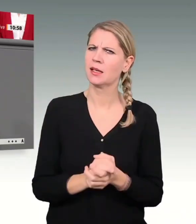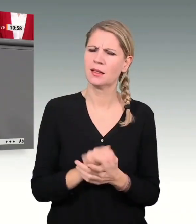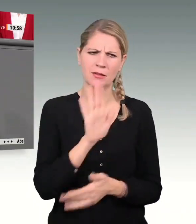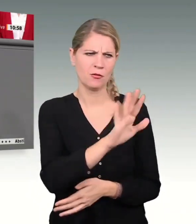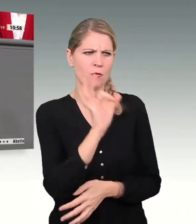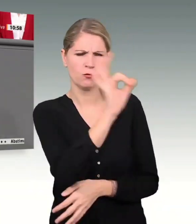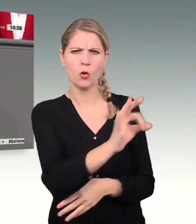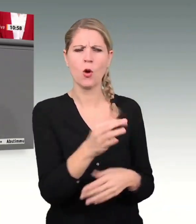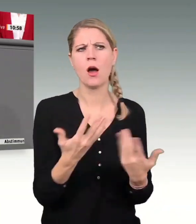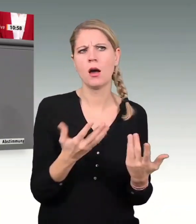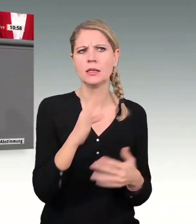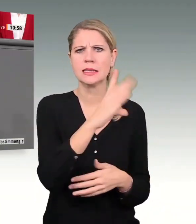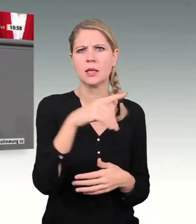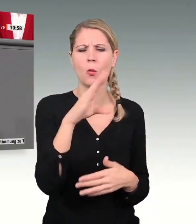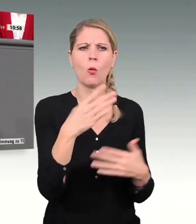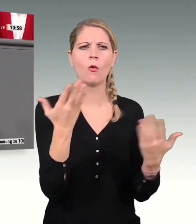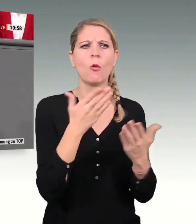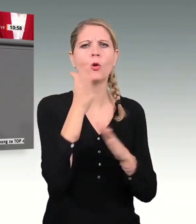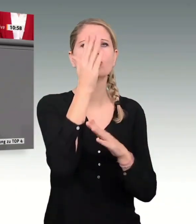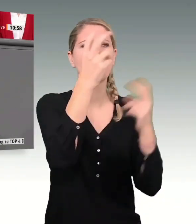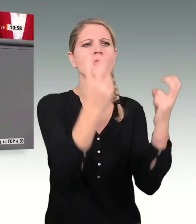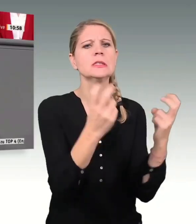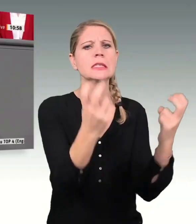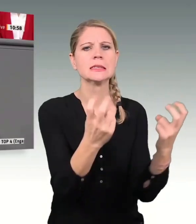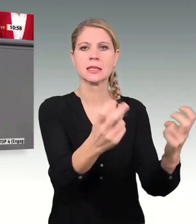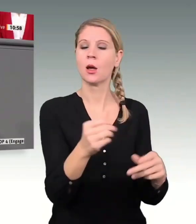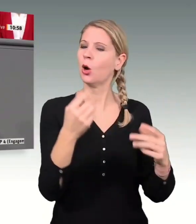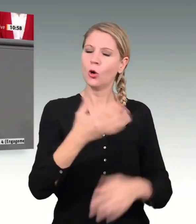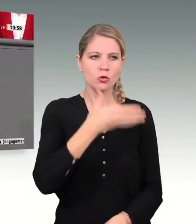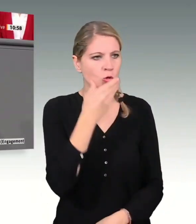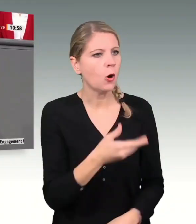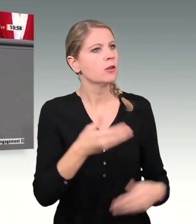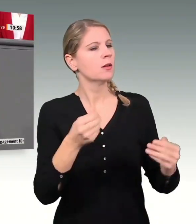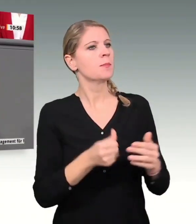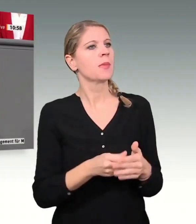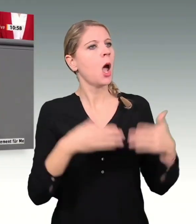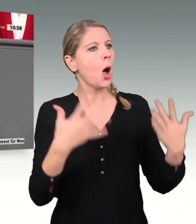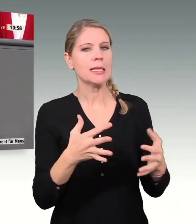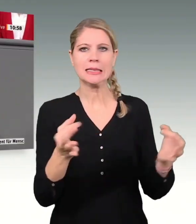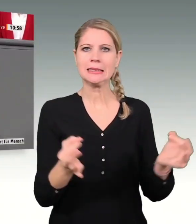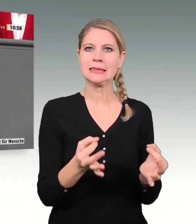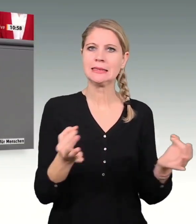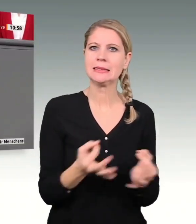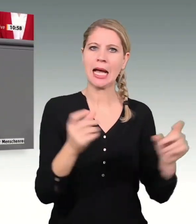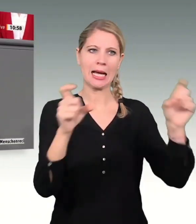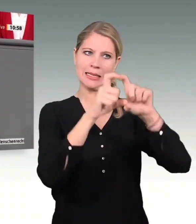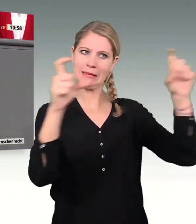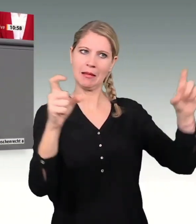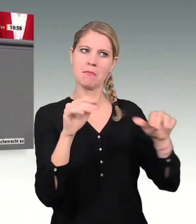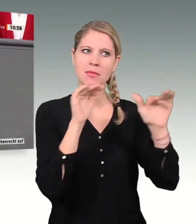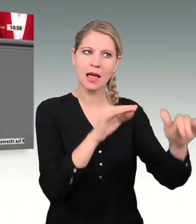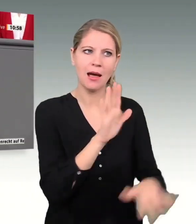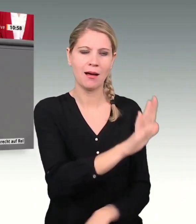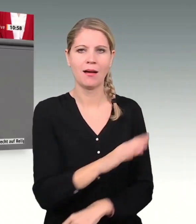Werte Antragsteller, sind Sie jetzt heute bei den Sachthemen angekommen. Das ist schon mal gut. Ihr Antrag